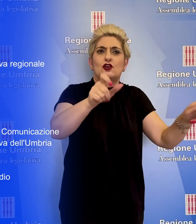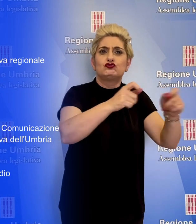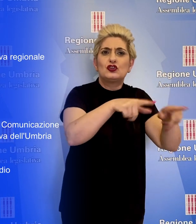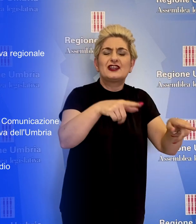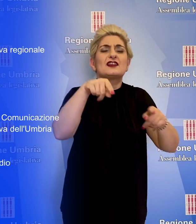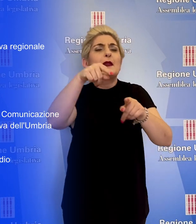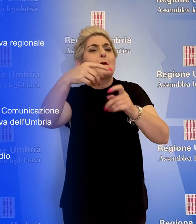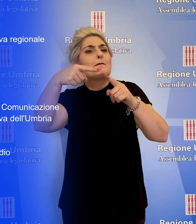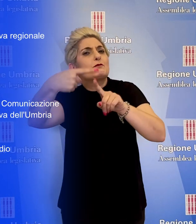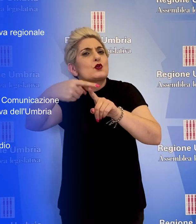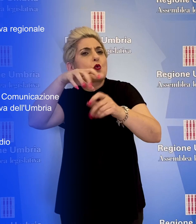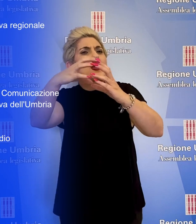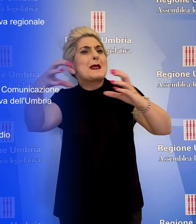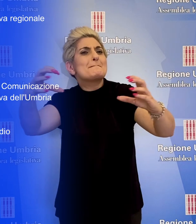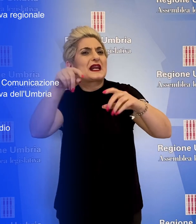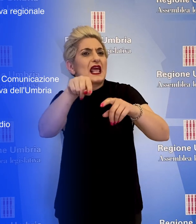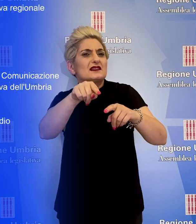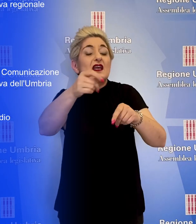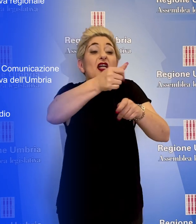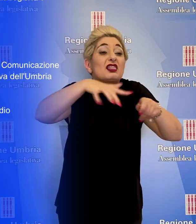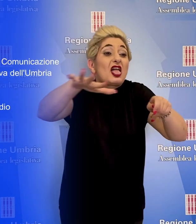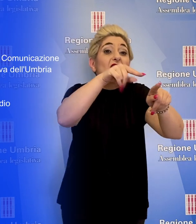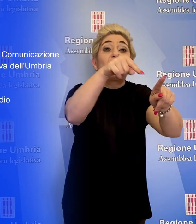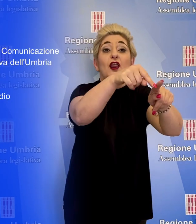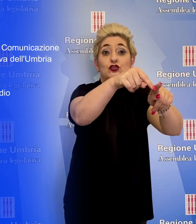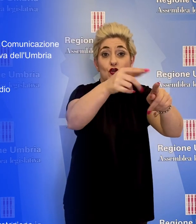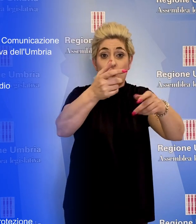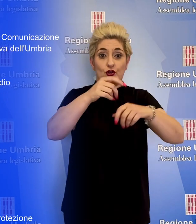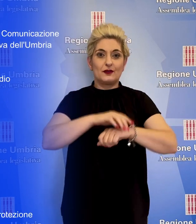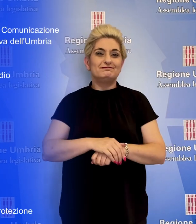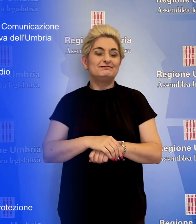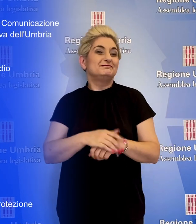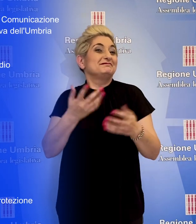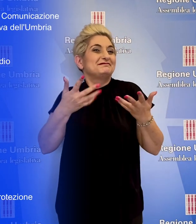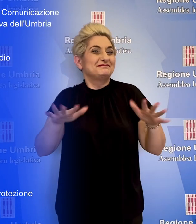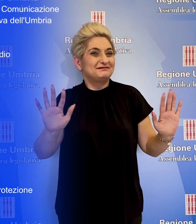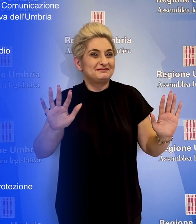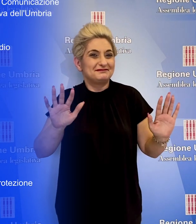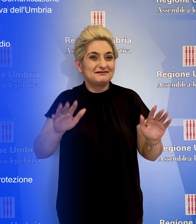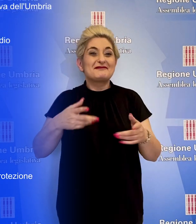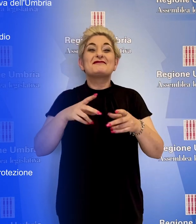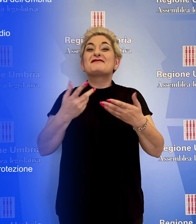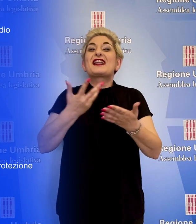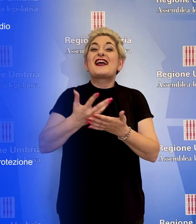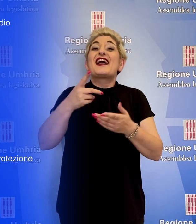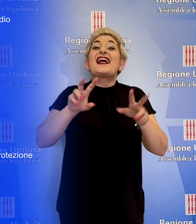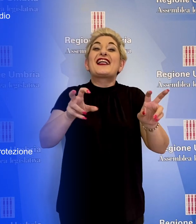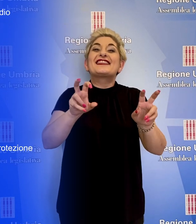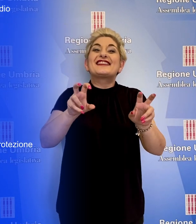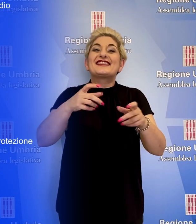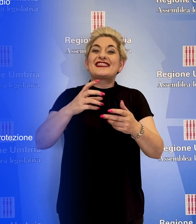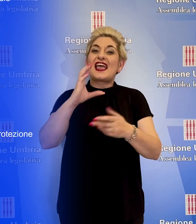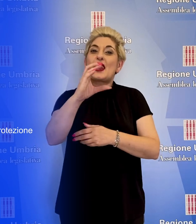per le imprese che operano nel territorio di riferimento. È tutto per questa edizione di Telecrullis, il